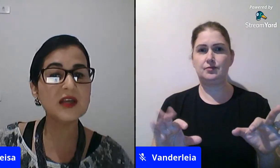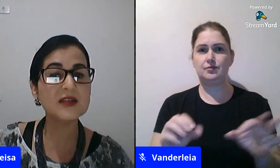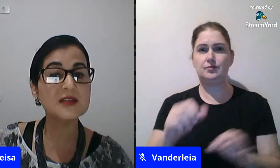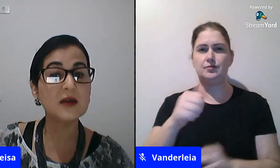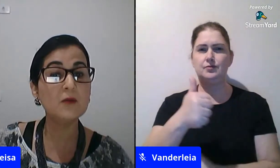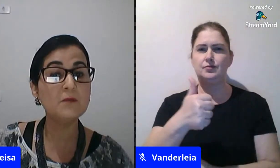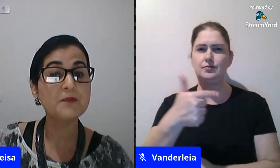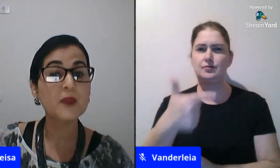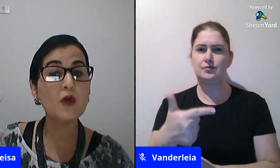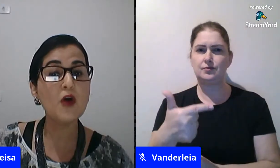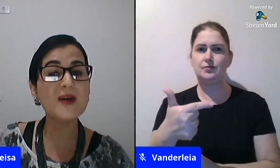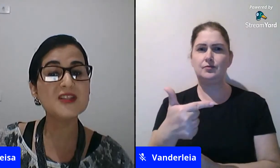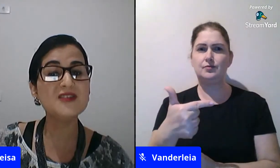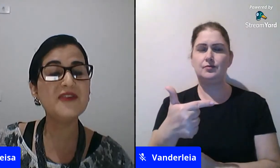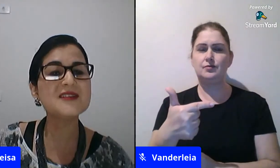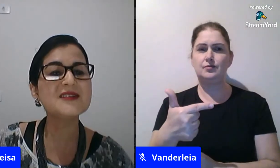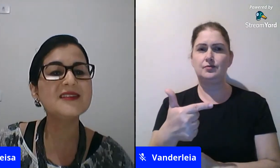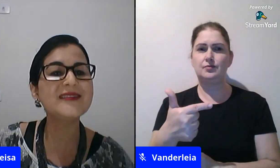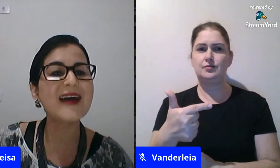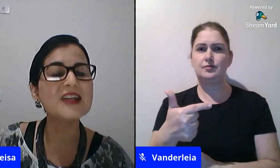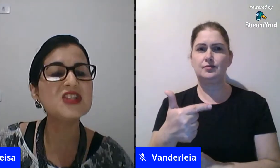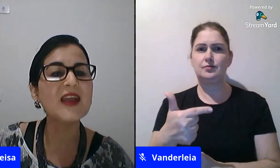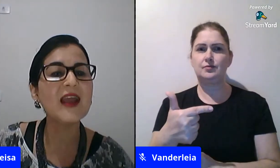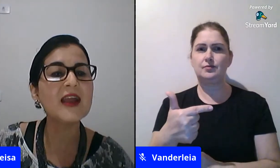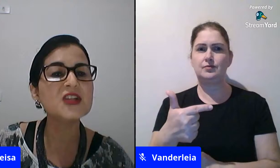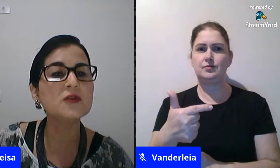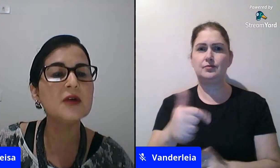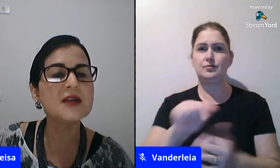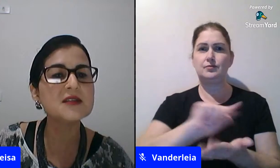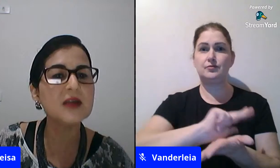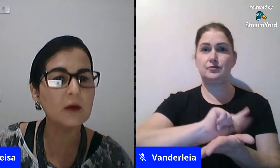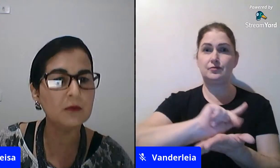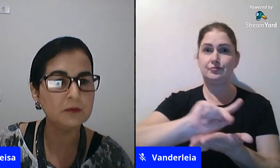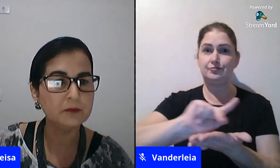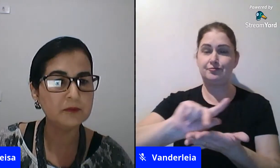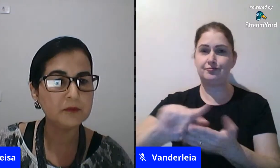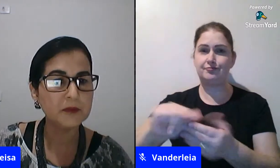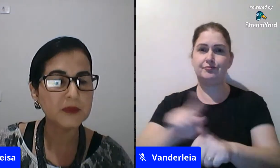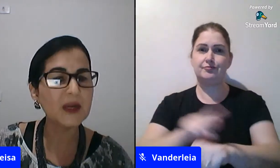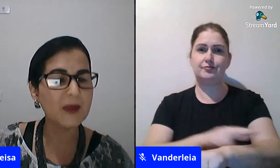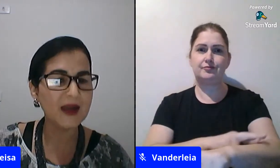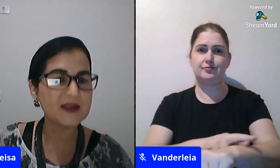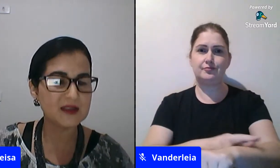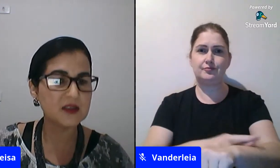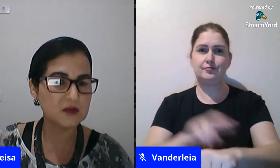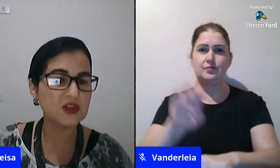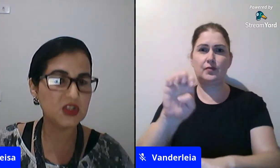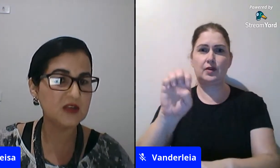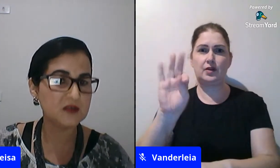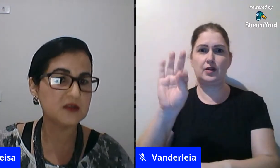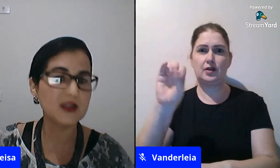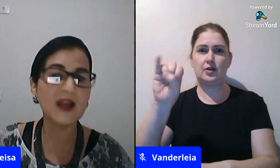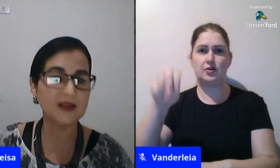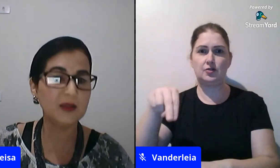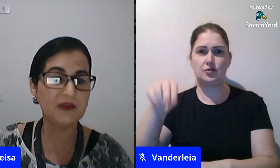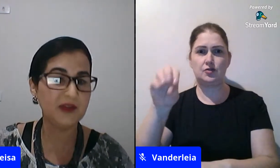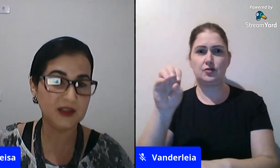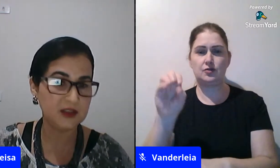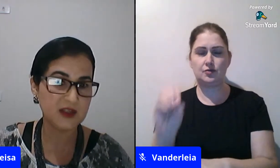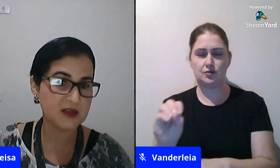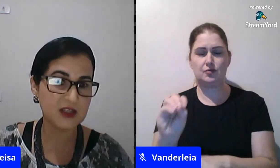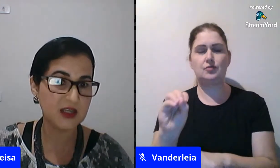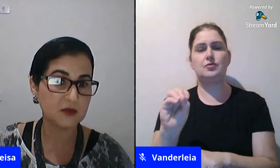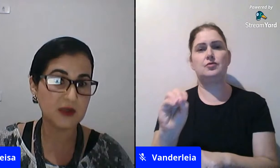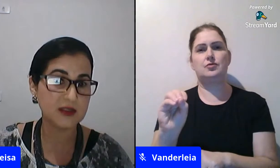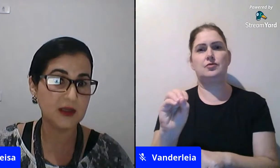consideração com a diversidade étimo racial trabalhar essas questões de gênero sexual é também